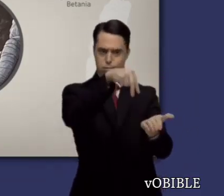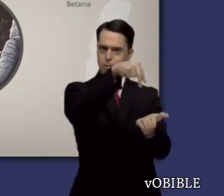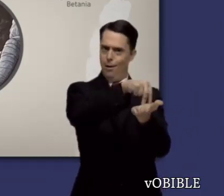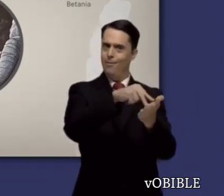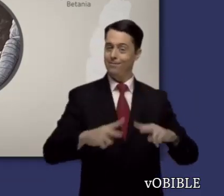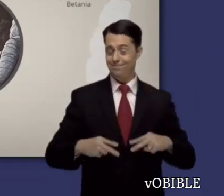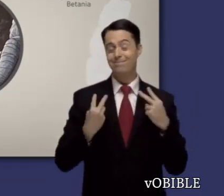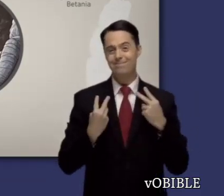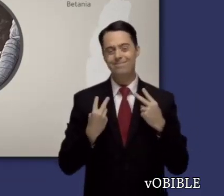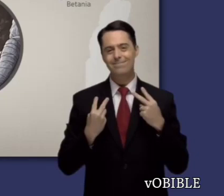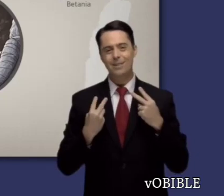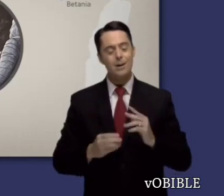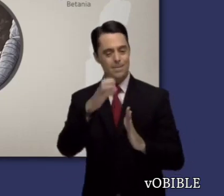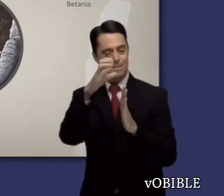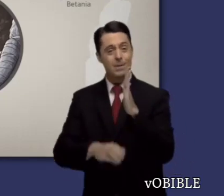Jesús se lo ordena.